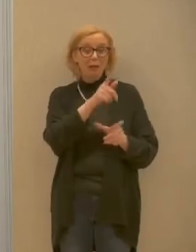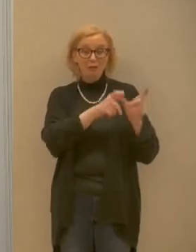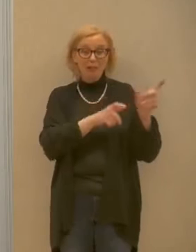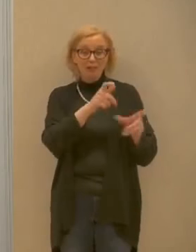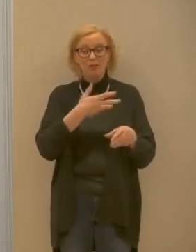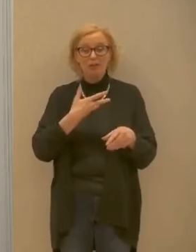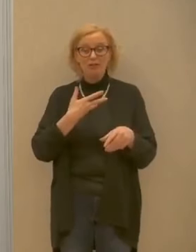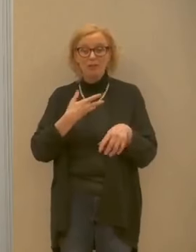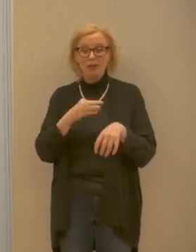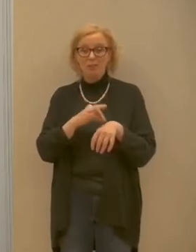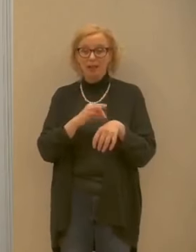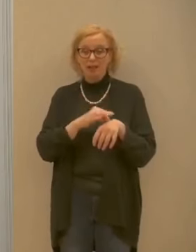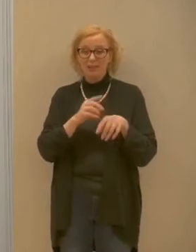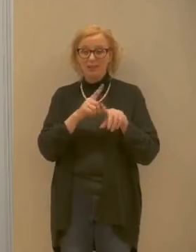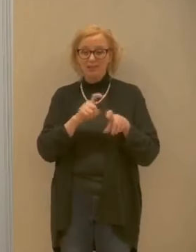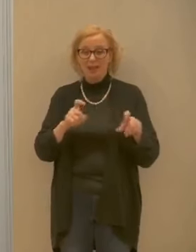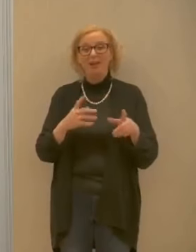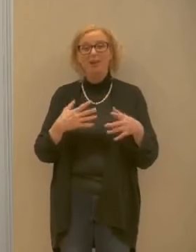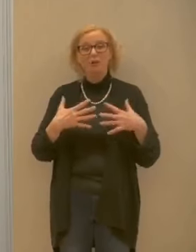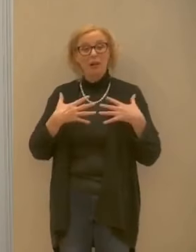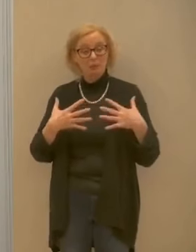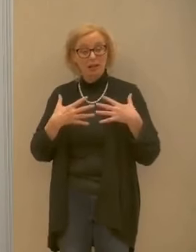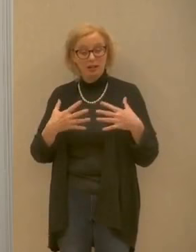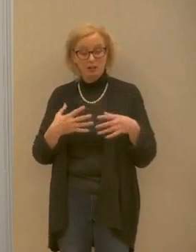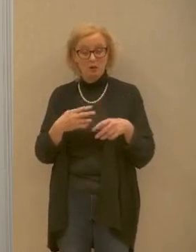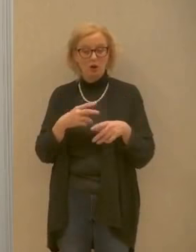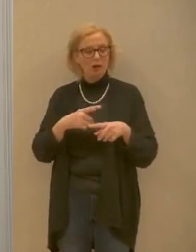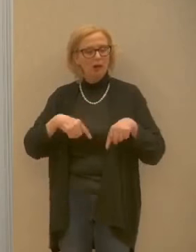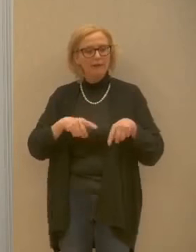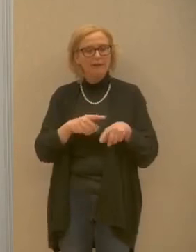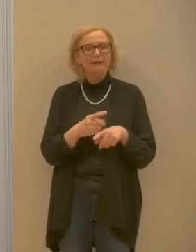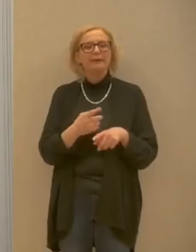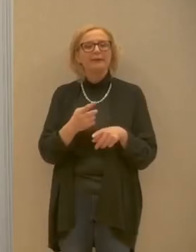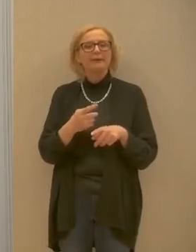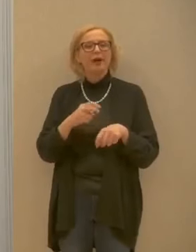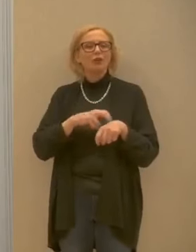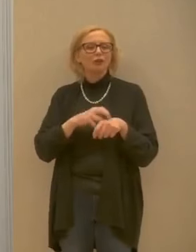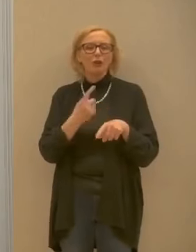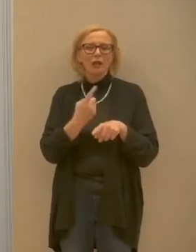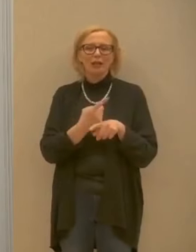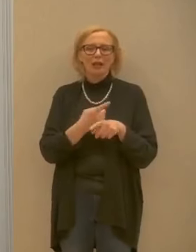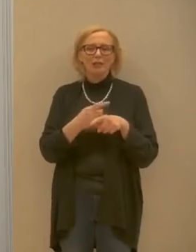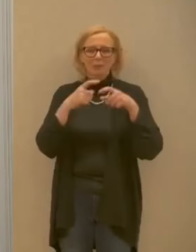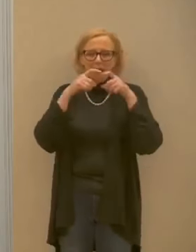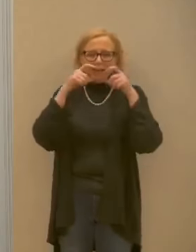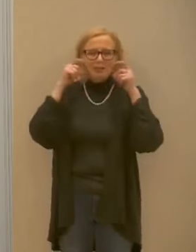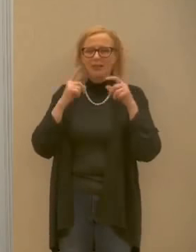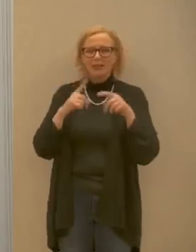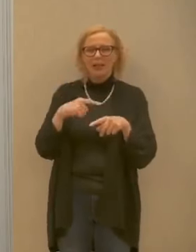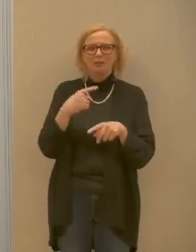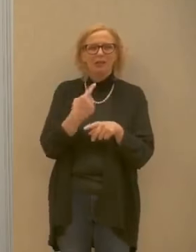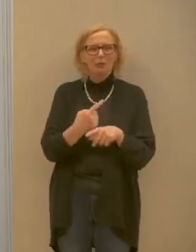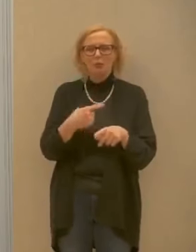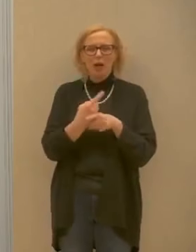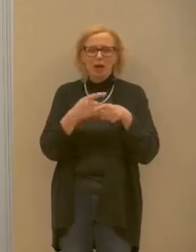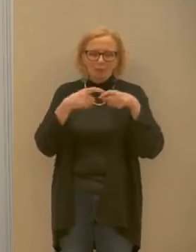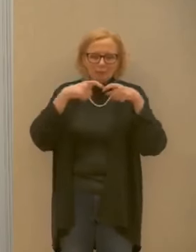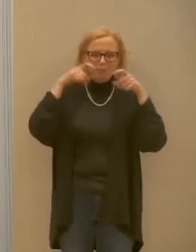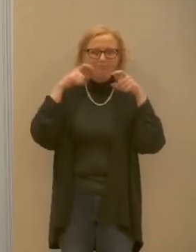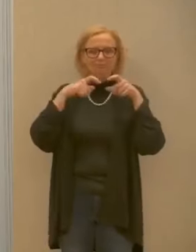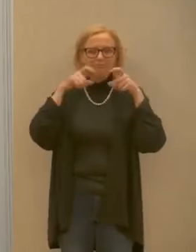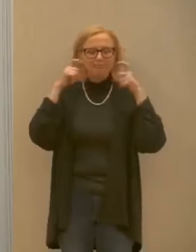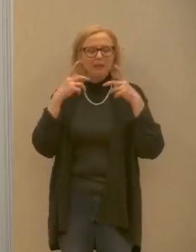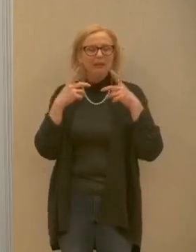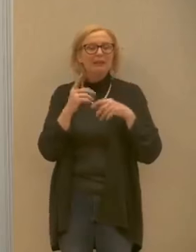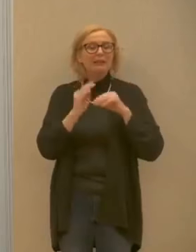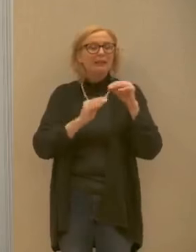di gravi patologie respiratorie devono mettere la stessa mascherina a monouso per più giorni insomma quando arriveranno quelle